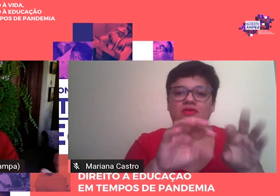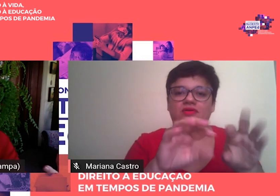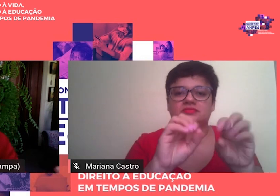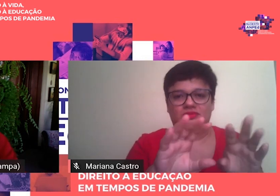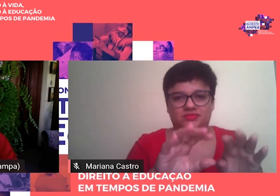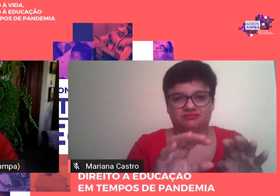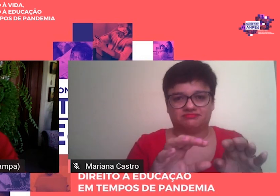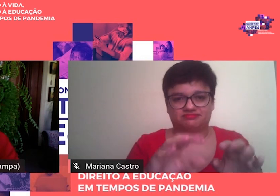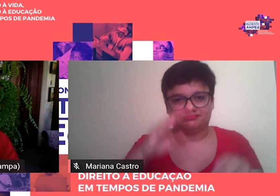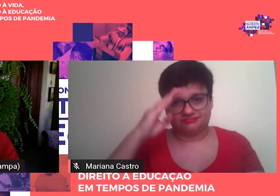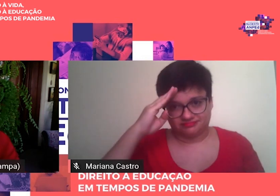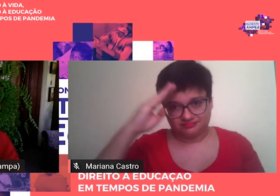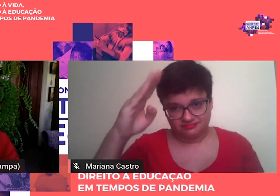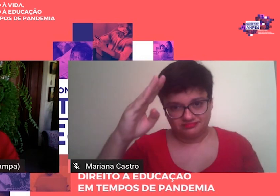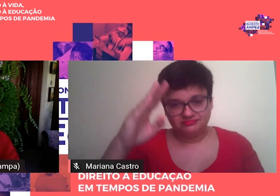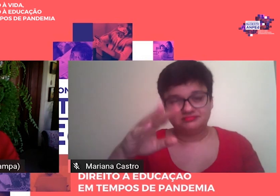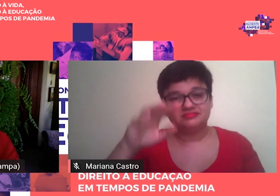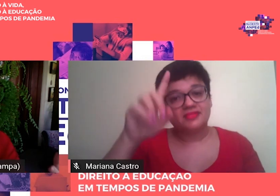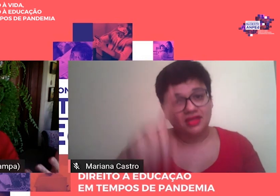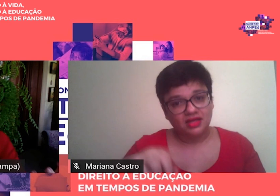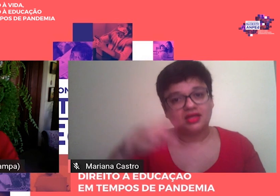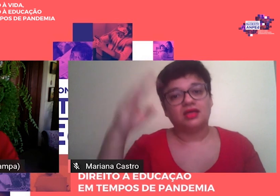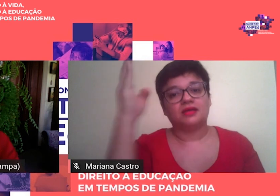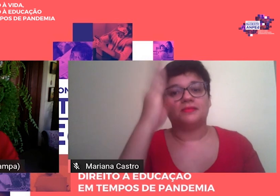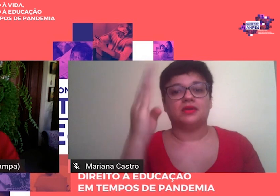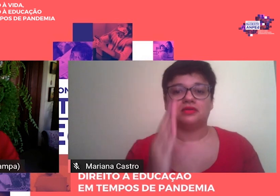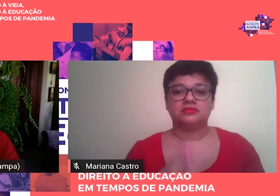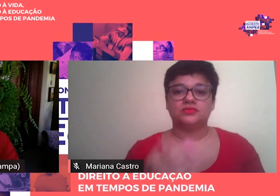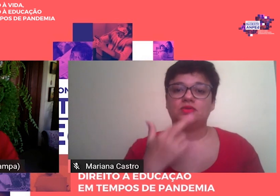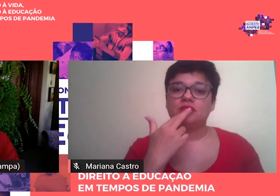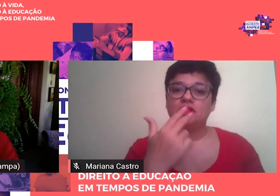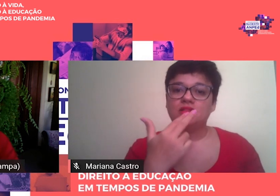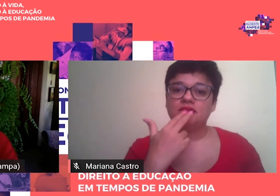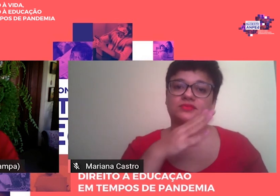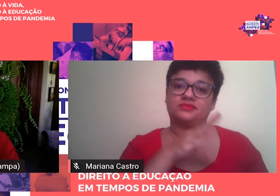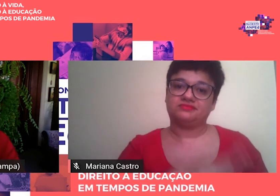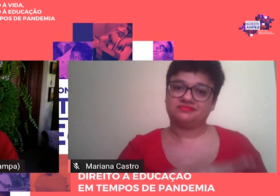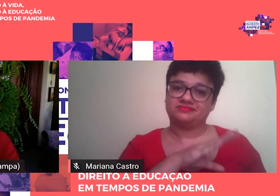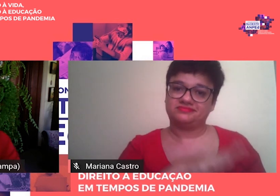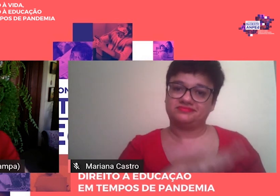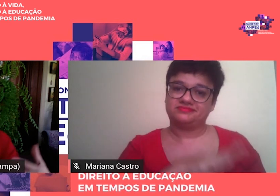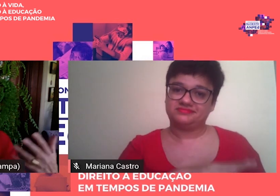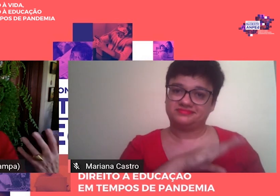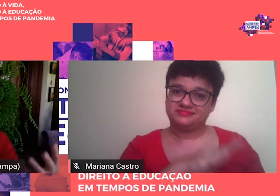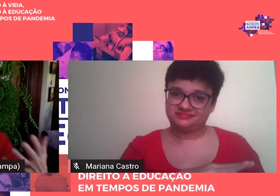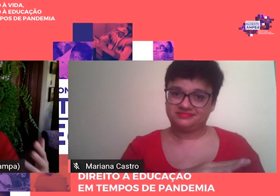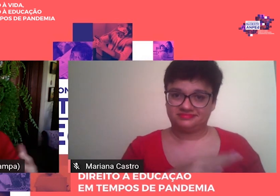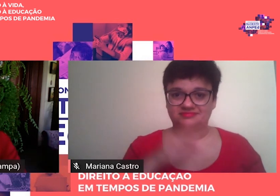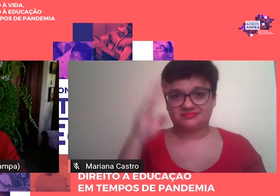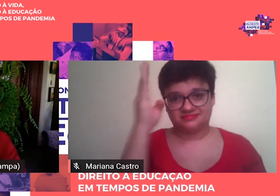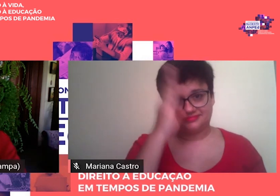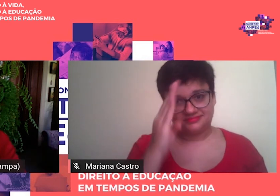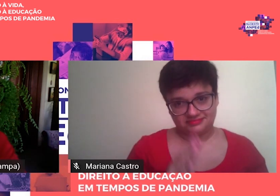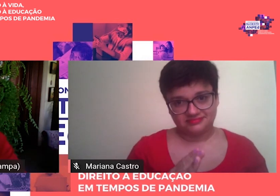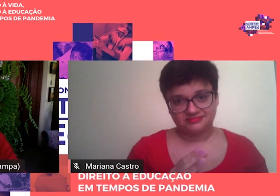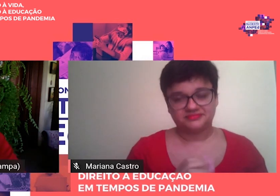a edição brasileira em língua portuguesa, por enquanto brasileira, nós temos